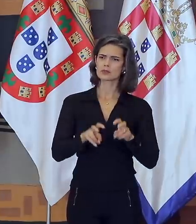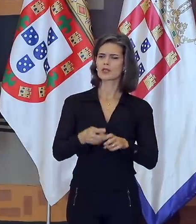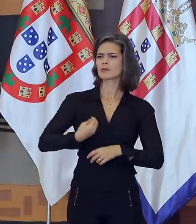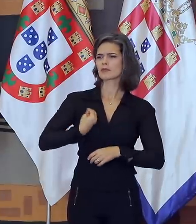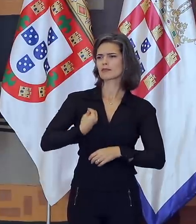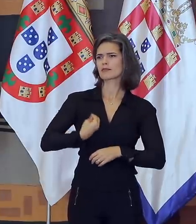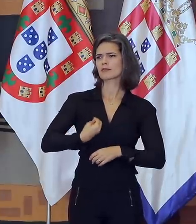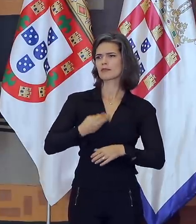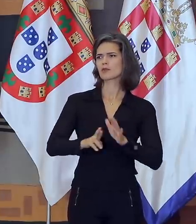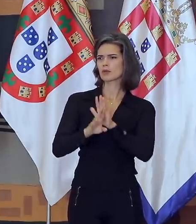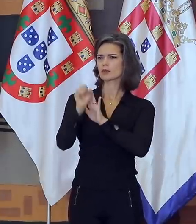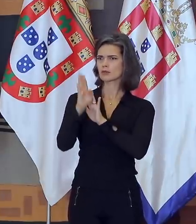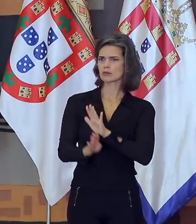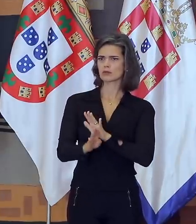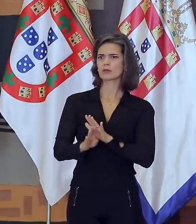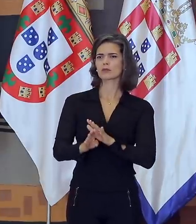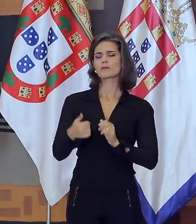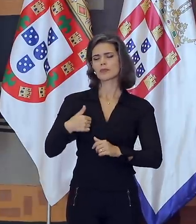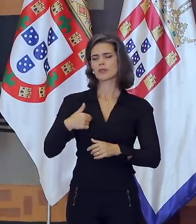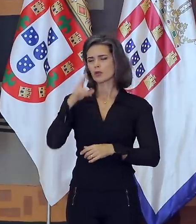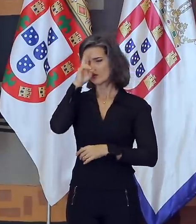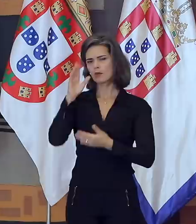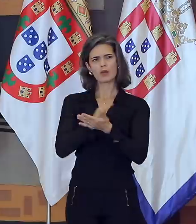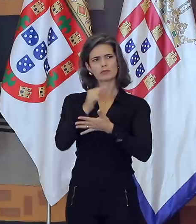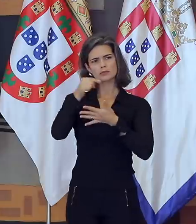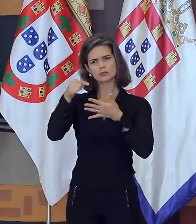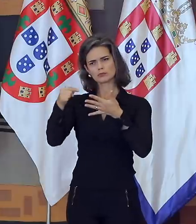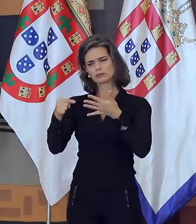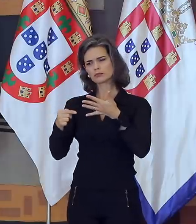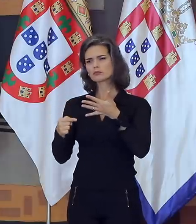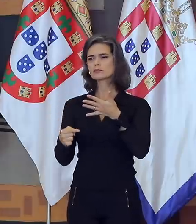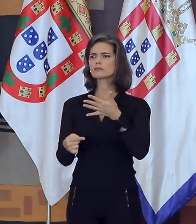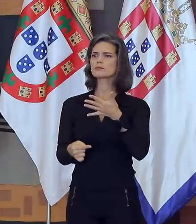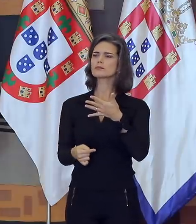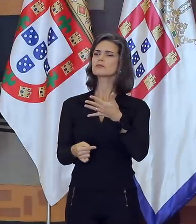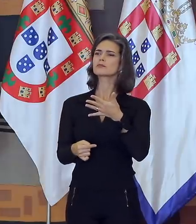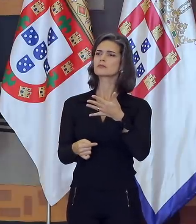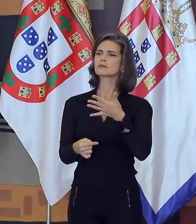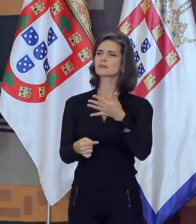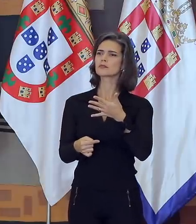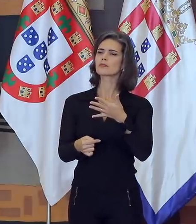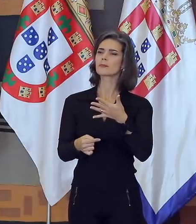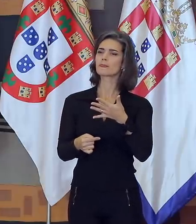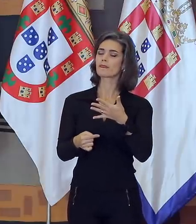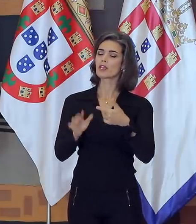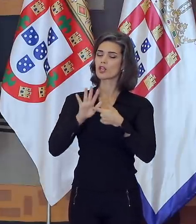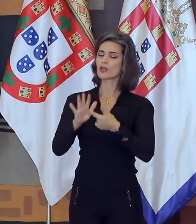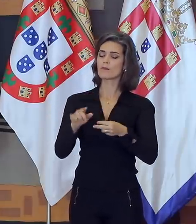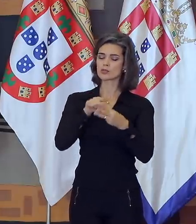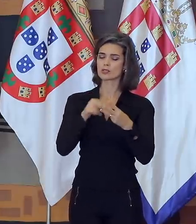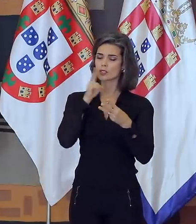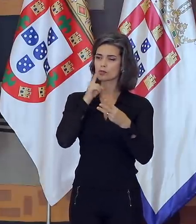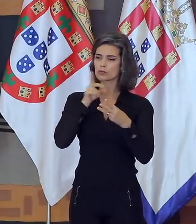brasileiro. Se menciono alguns desses assuntos, e se me estendo sobre as urgências com que nos defrontamos, é para enfatizar